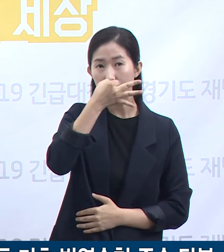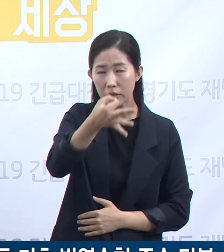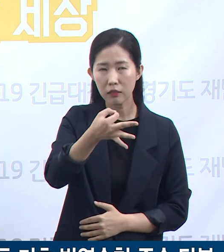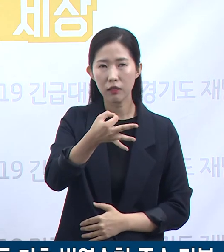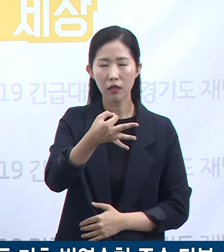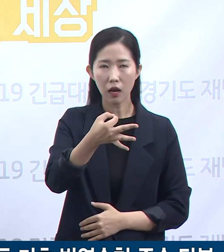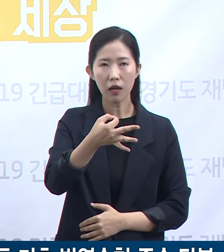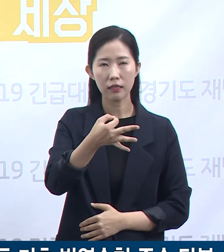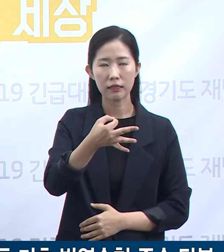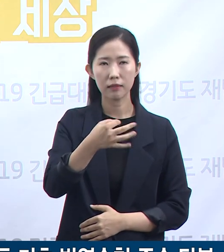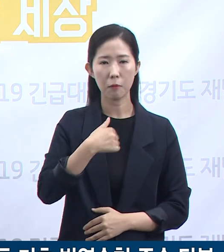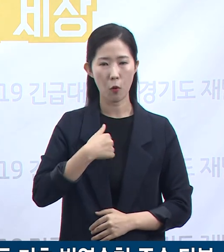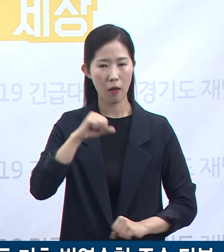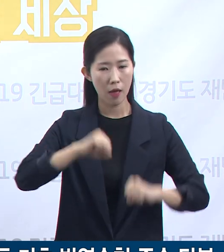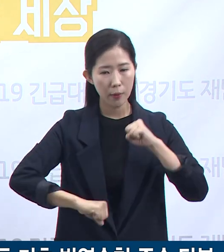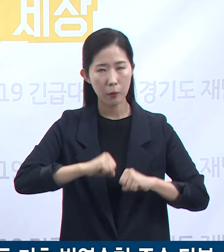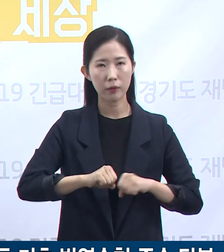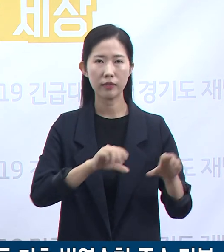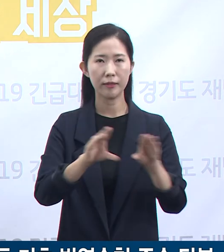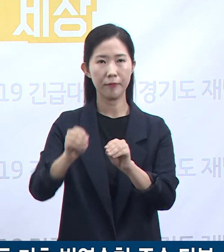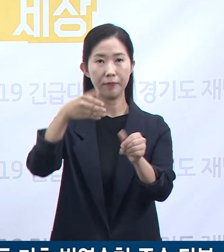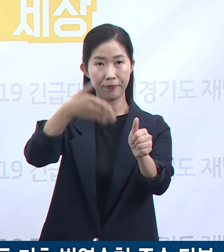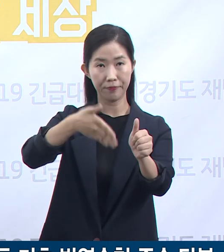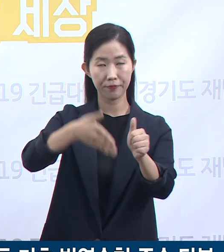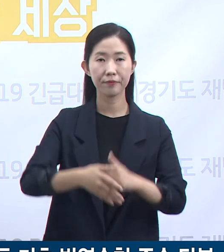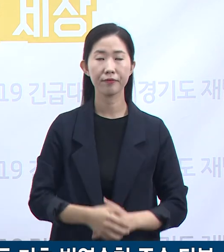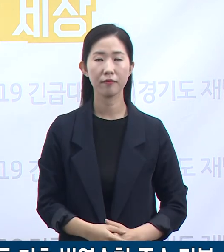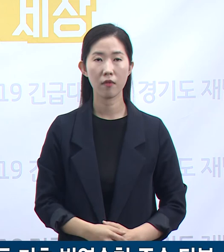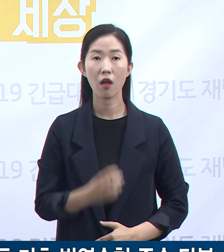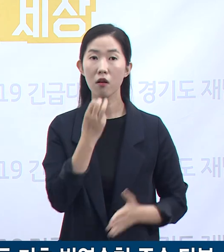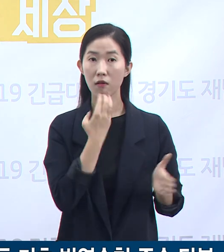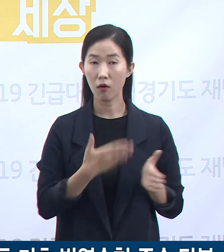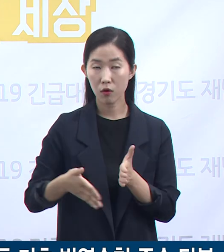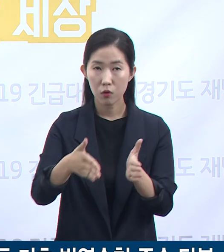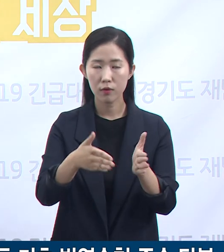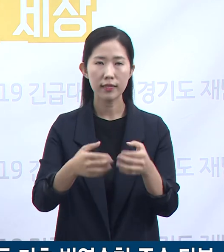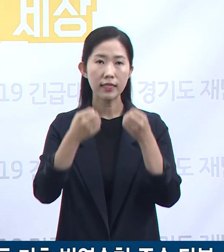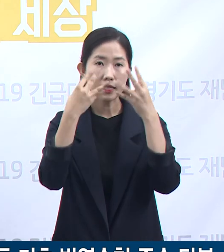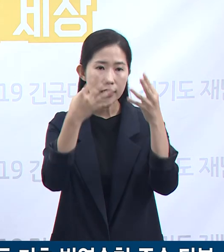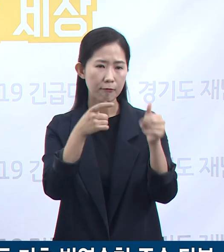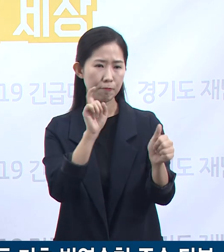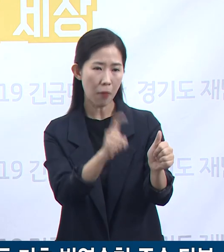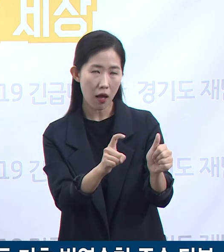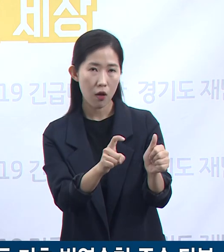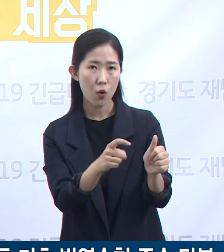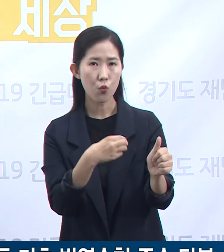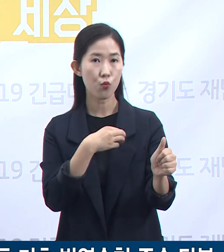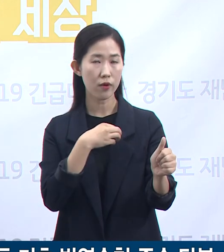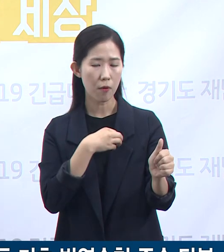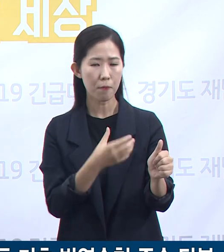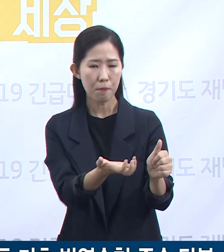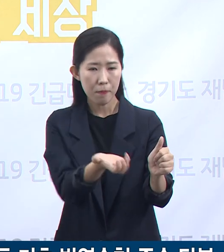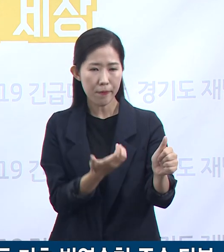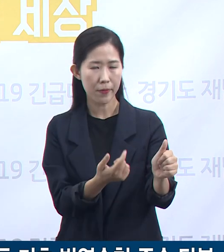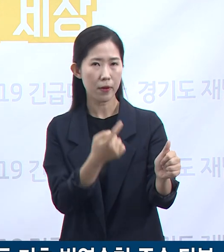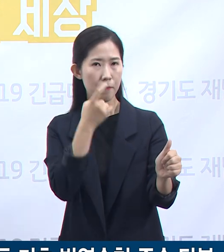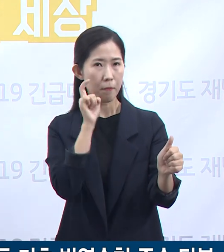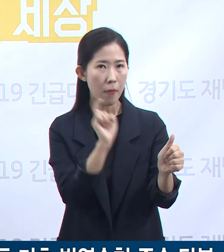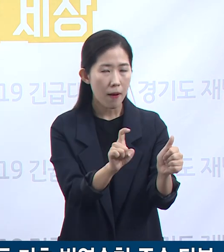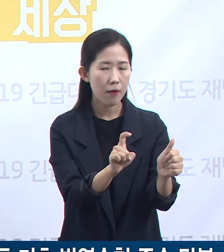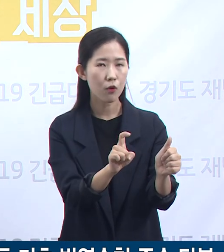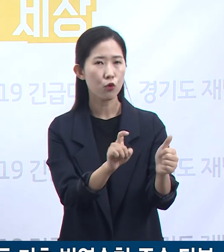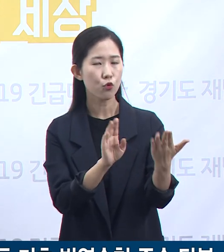피할 것을 부탁드립니다. 경기도는 신규 감염 위험을 조기에 발견하고 이를 신속히 차단할 수 있도록